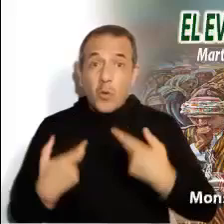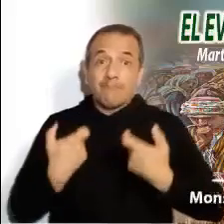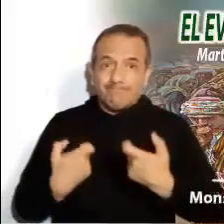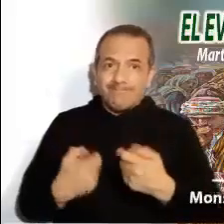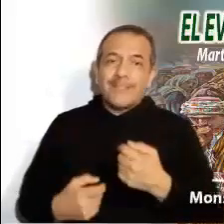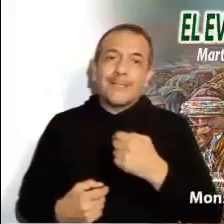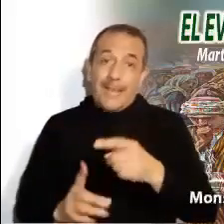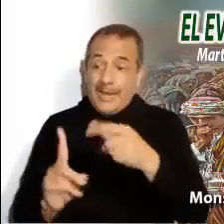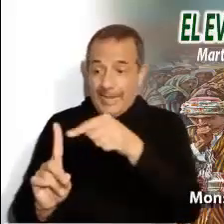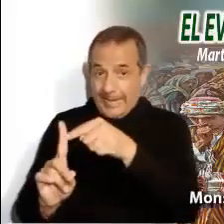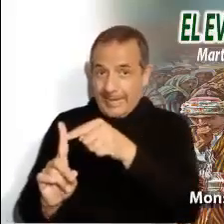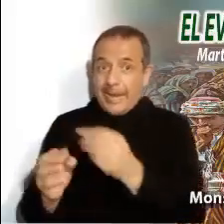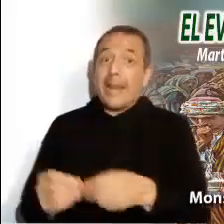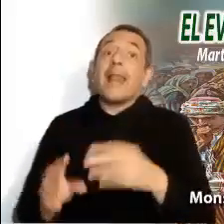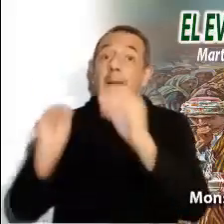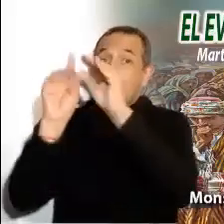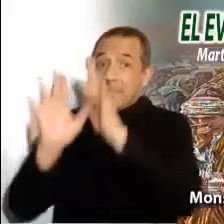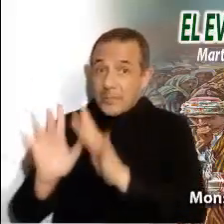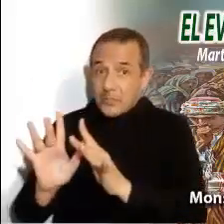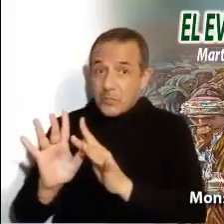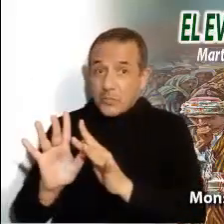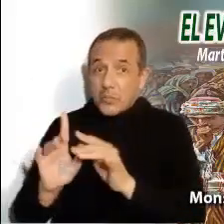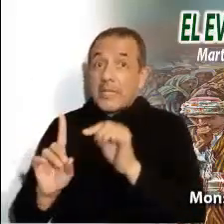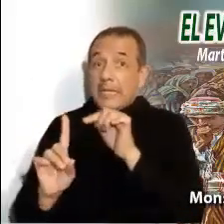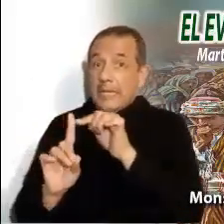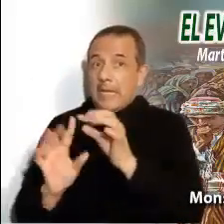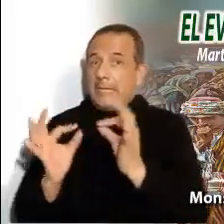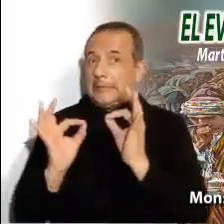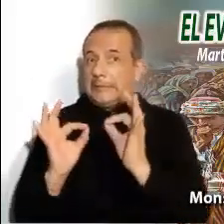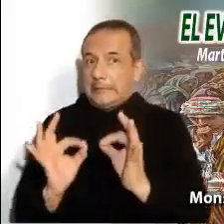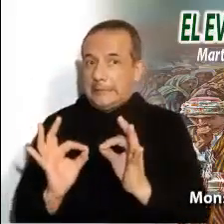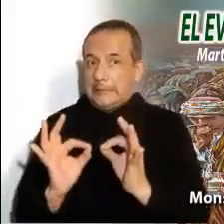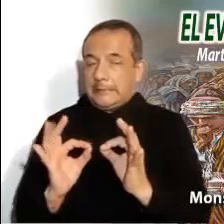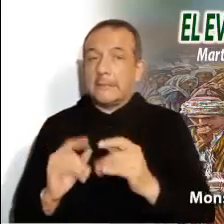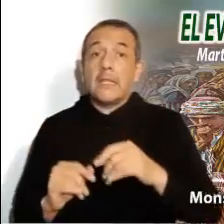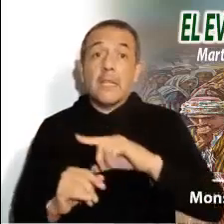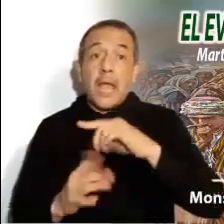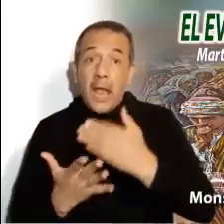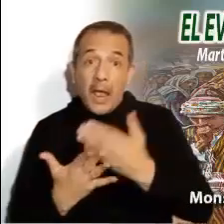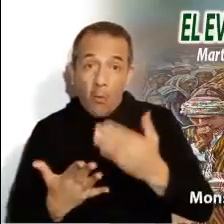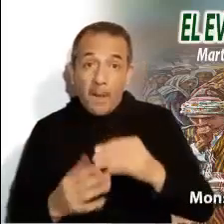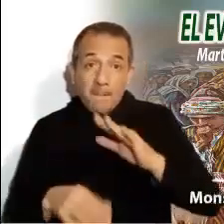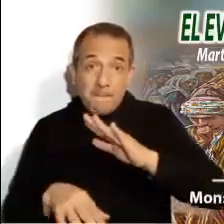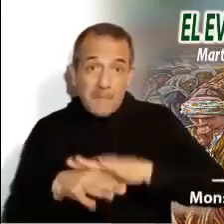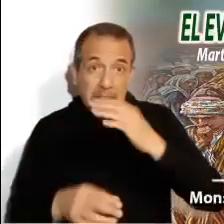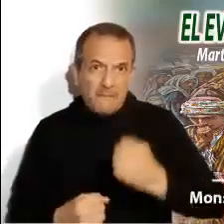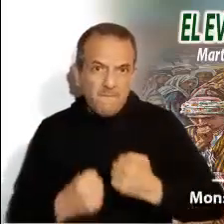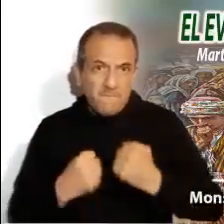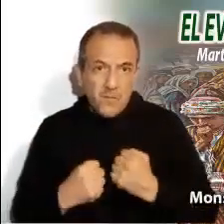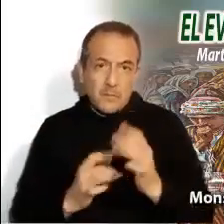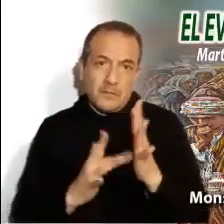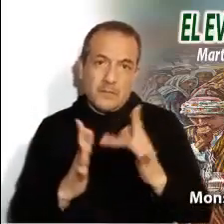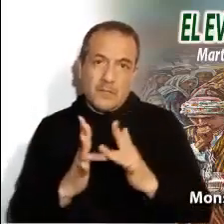bendición, y la prosperidad como signo de la rectitud de una persona, todavía se hace más fuerte su